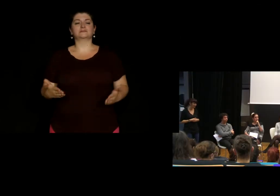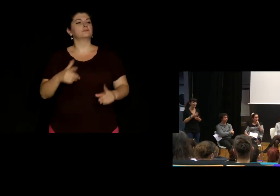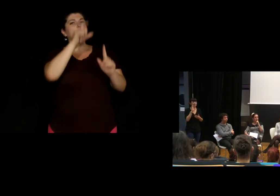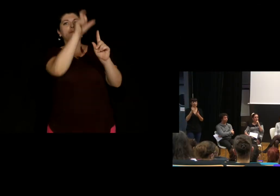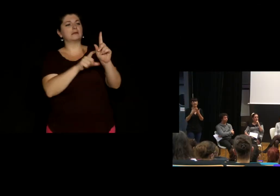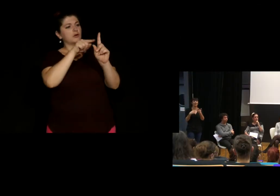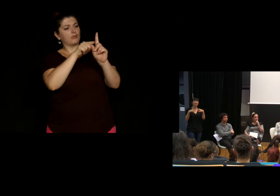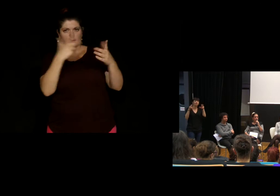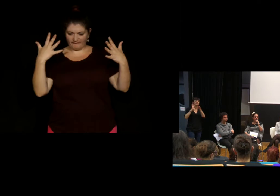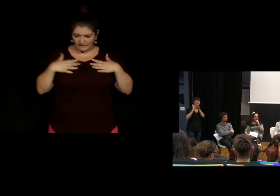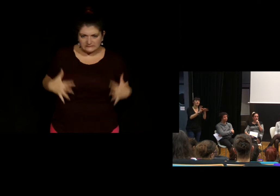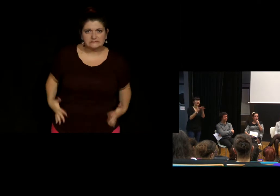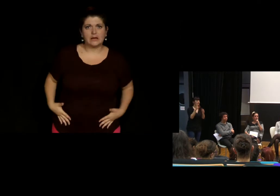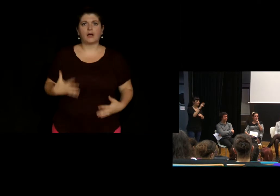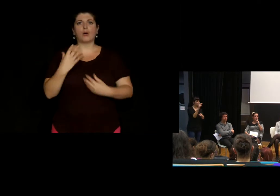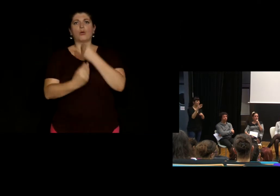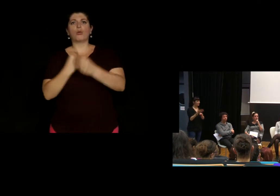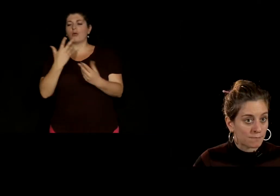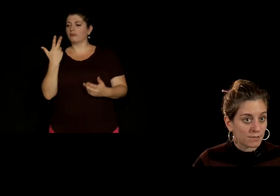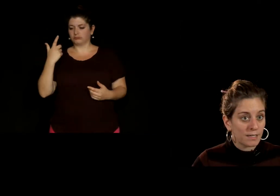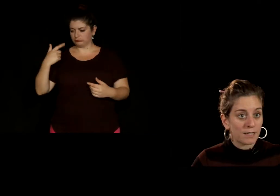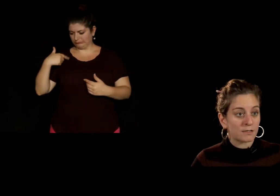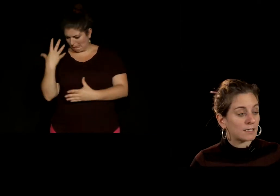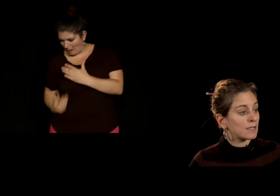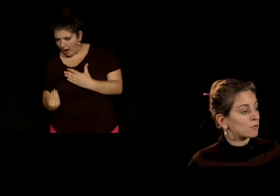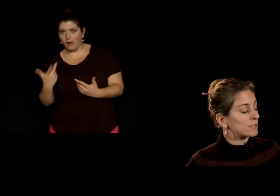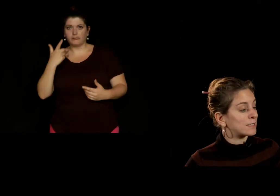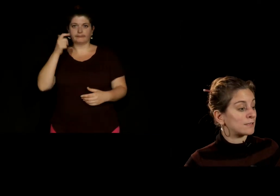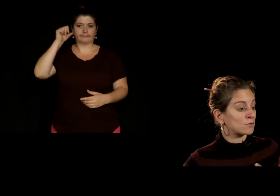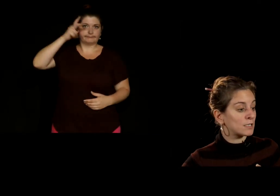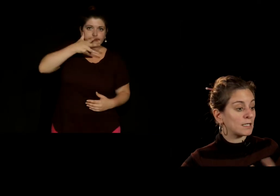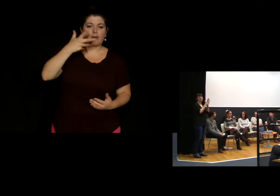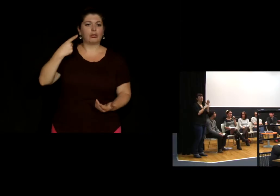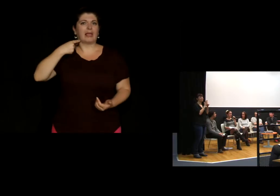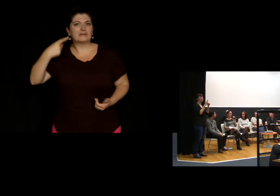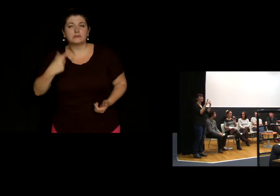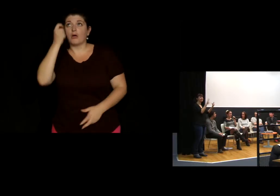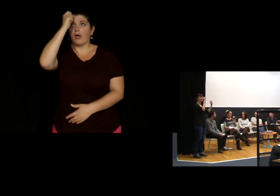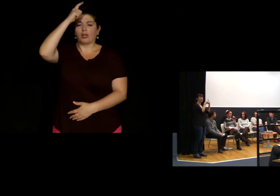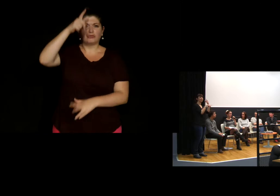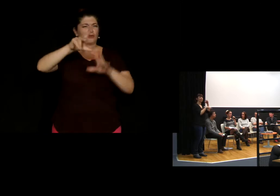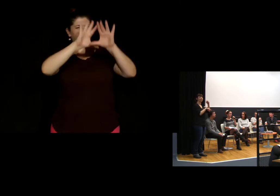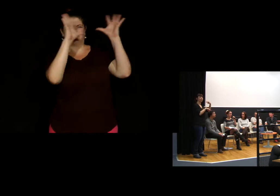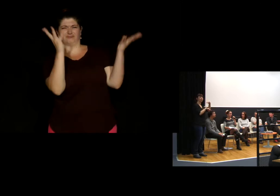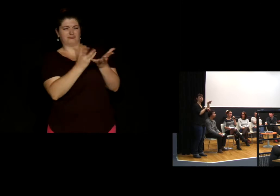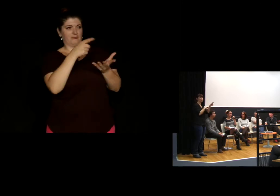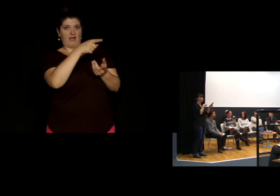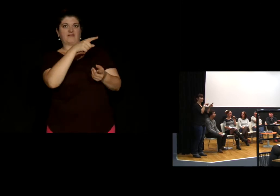situation qui provoque le handicap. c'est-à-dire que c'est la société qui fait que la personne est handicapée et non pas